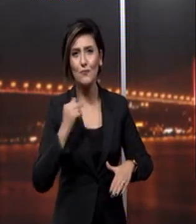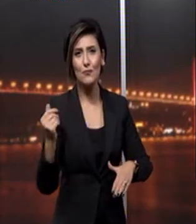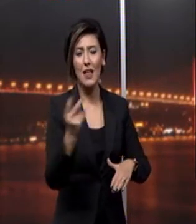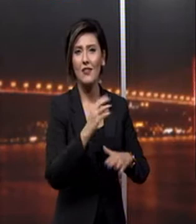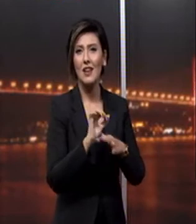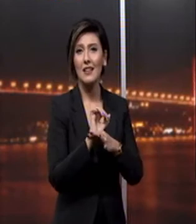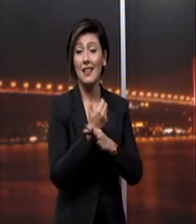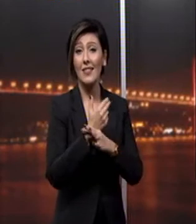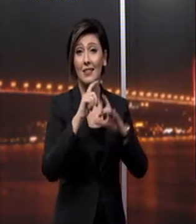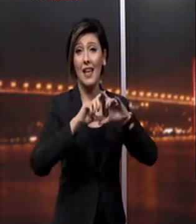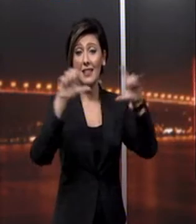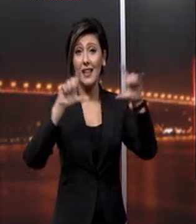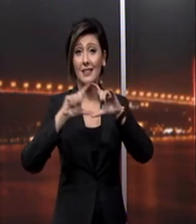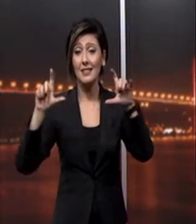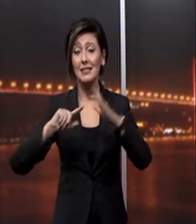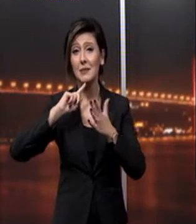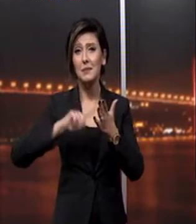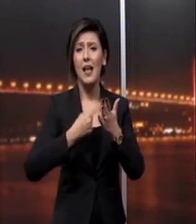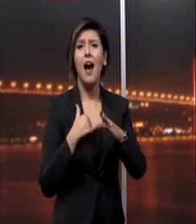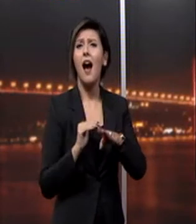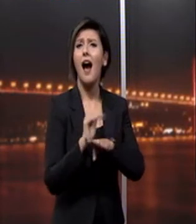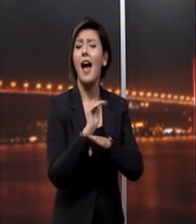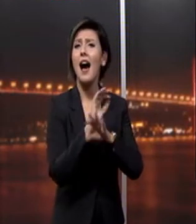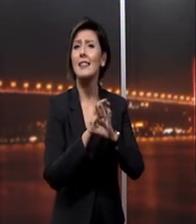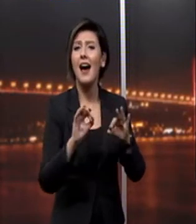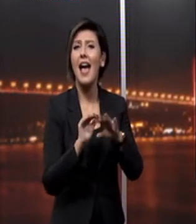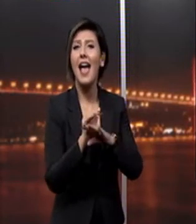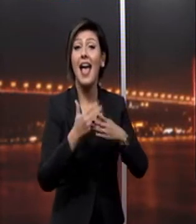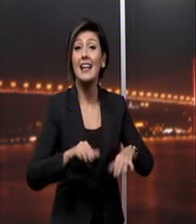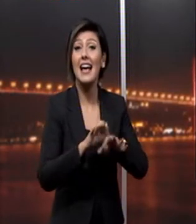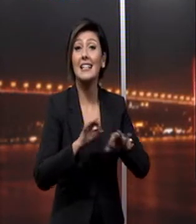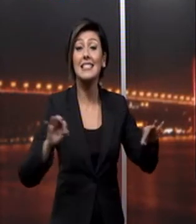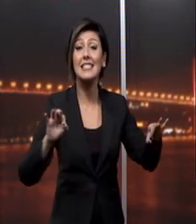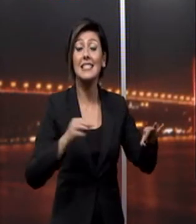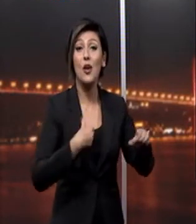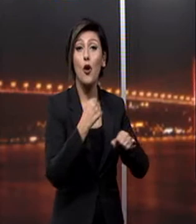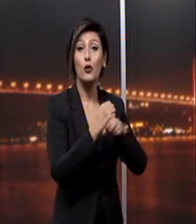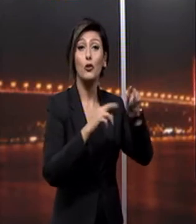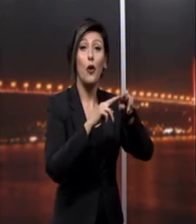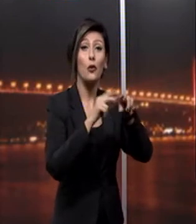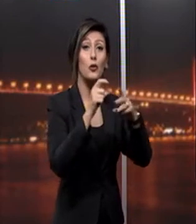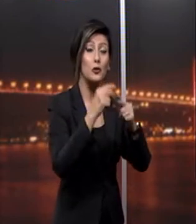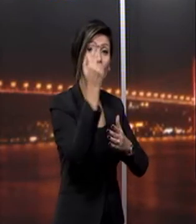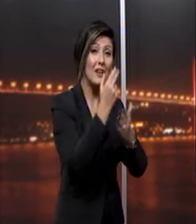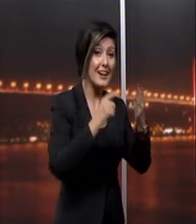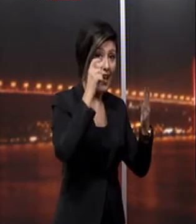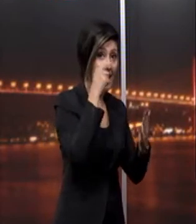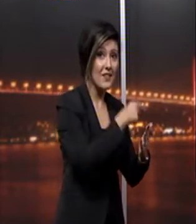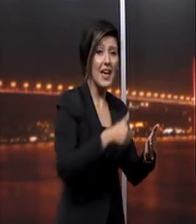sanat eserine imza attı Hayata engelsiz pencereden bakan Gökkuş'un resimleri, karikatürleri uluslararası